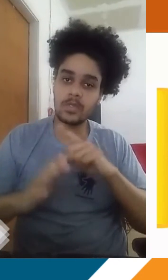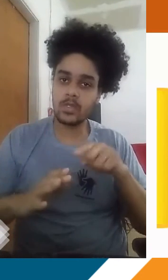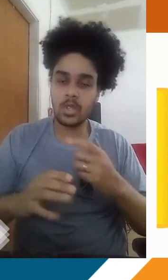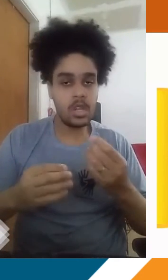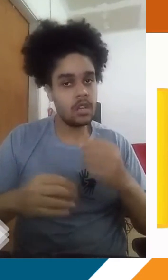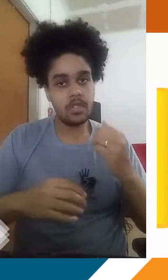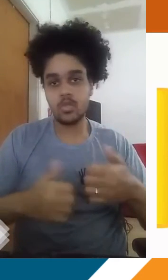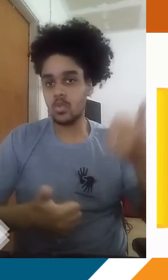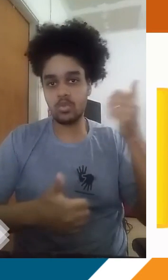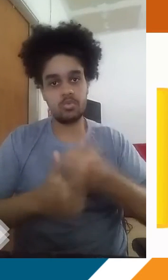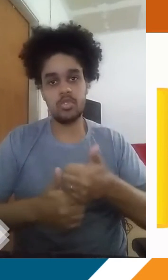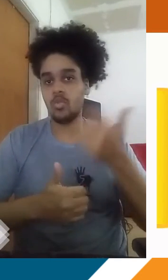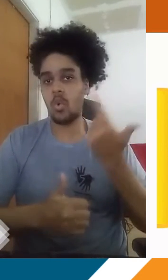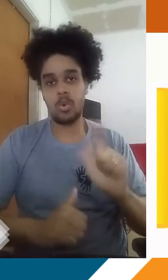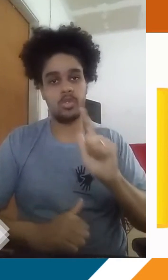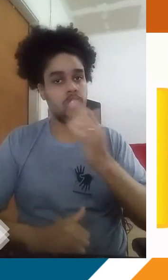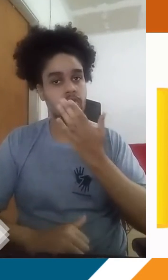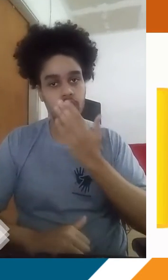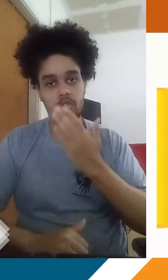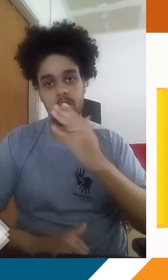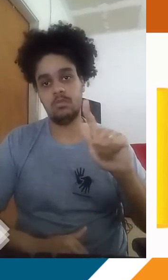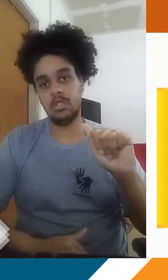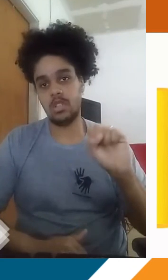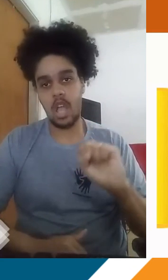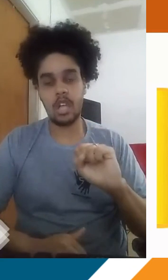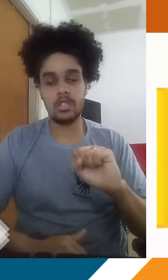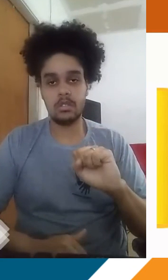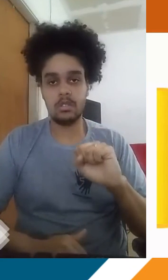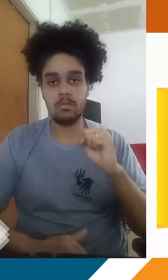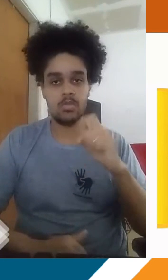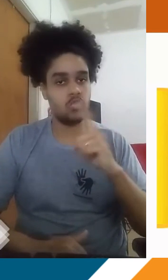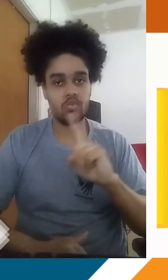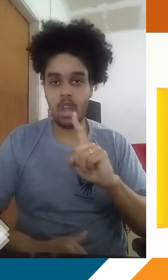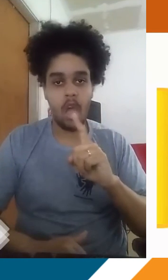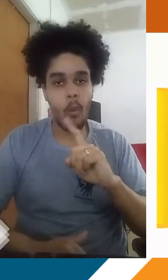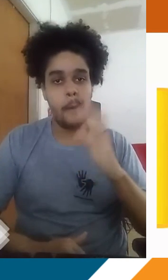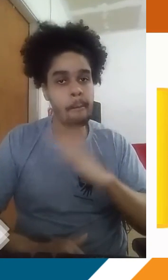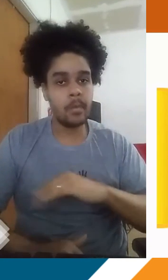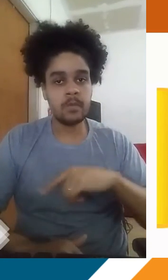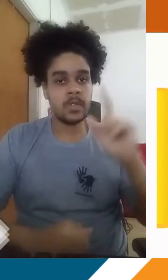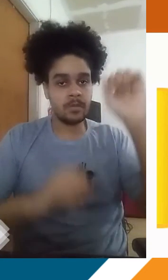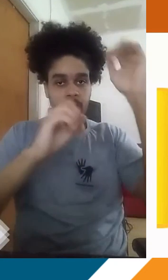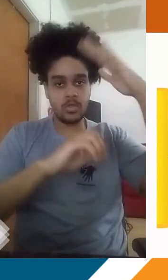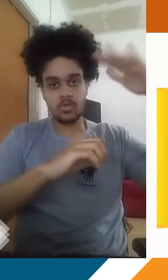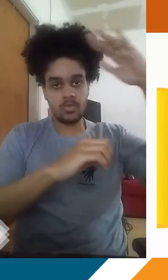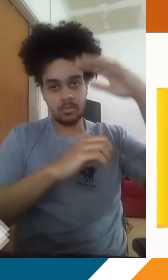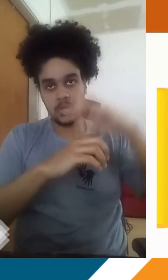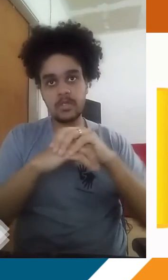né? Ou seja, substituir por um outro tipo de gás que não fosse assim tão nocivo para a atmosfera e também para a